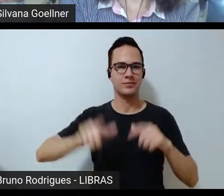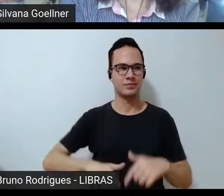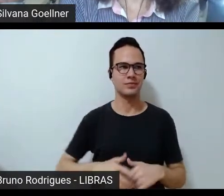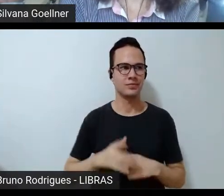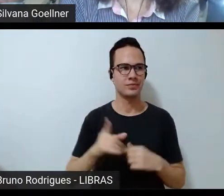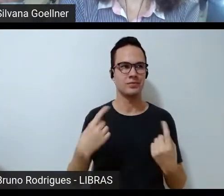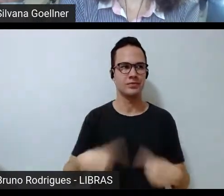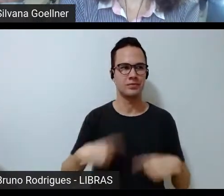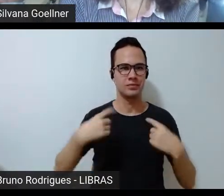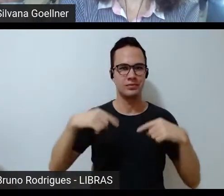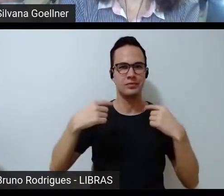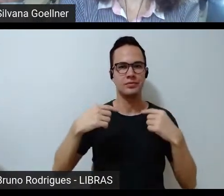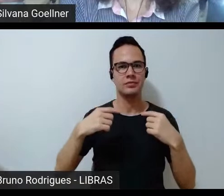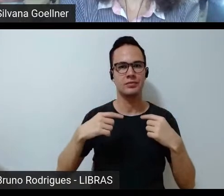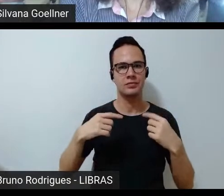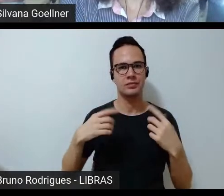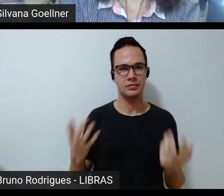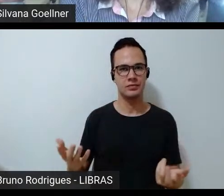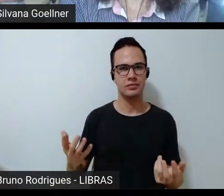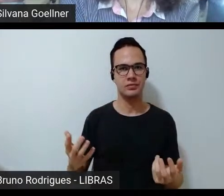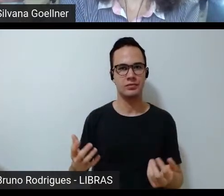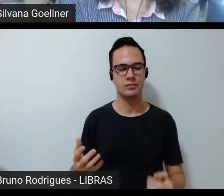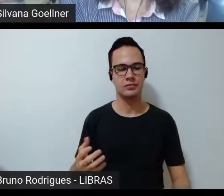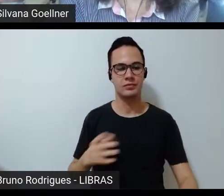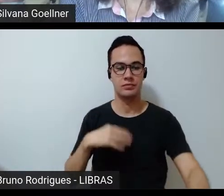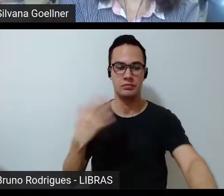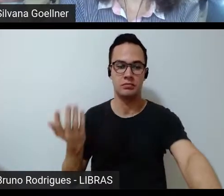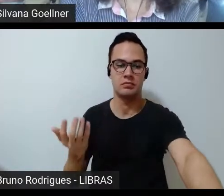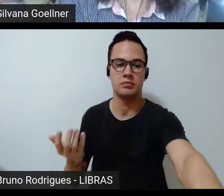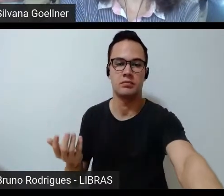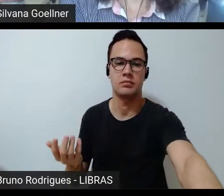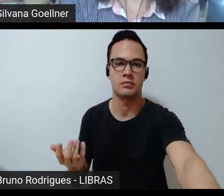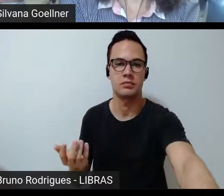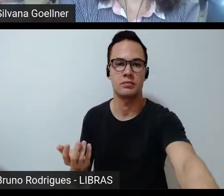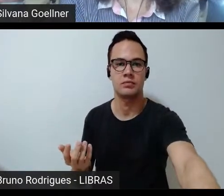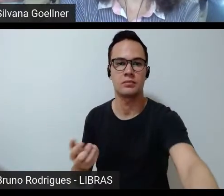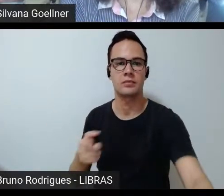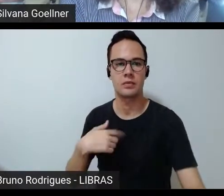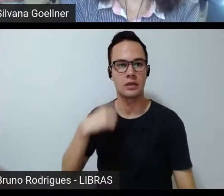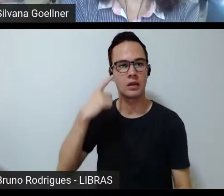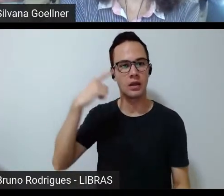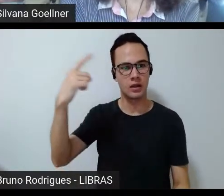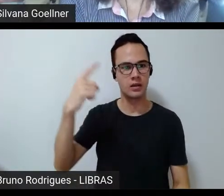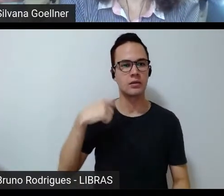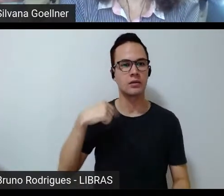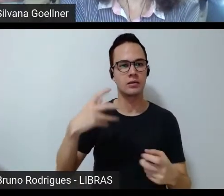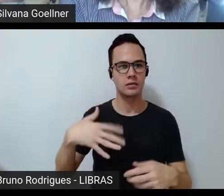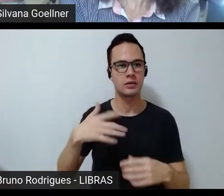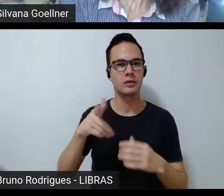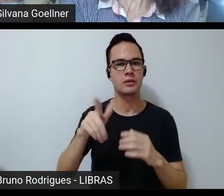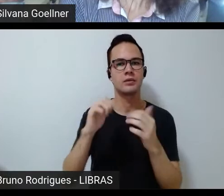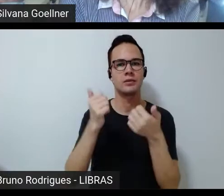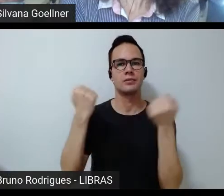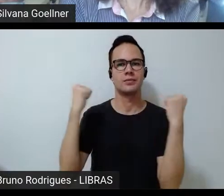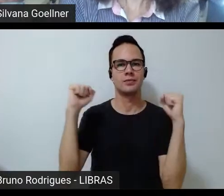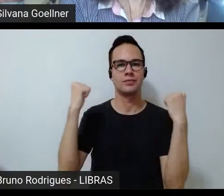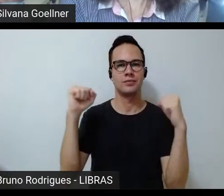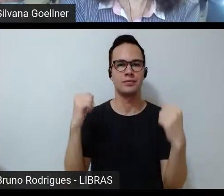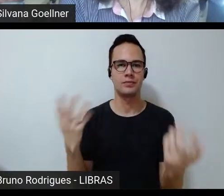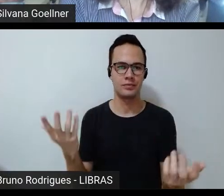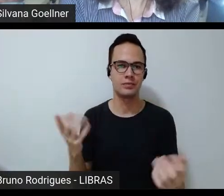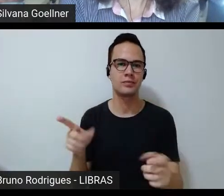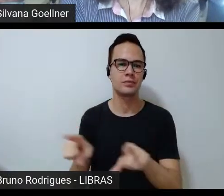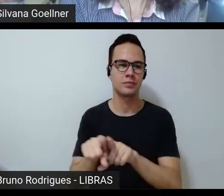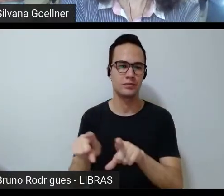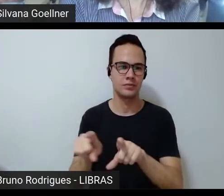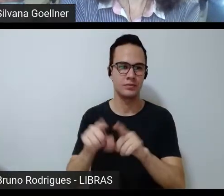discussão, né? E aí, eu me lembro que a gente está falando da educação física, também